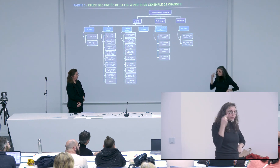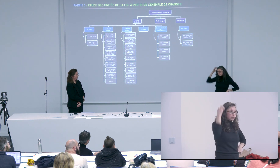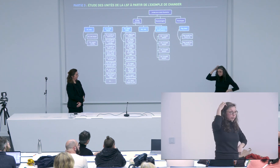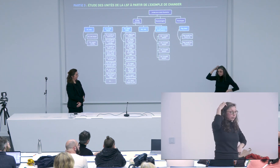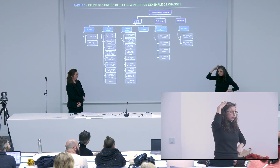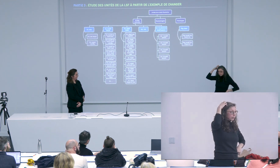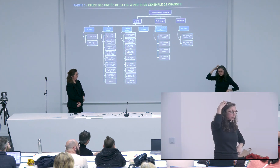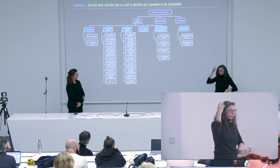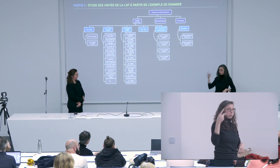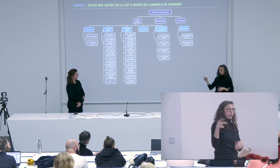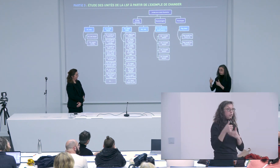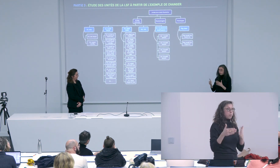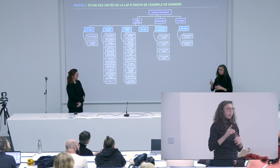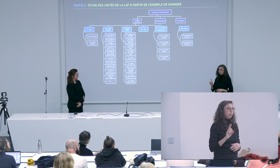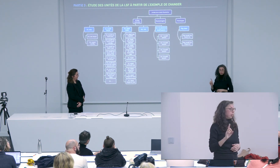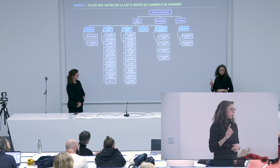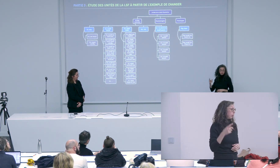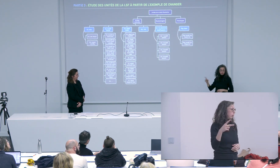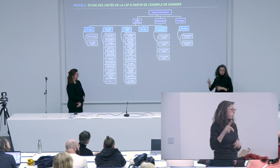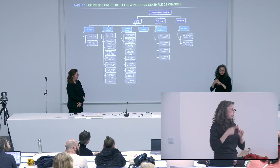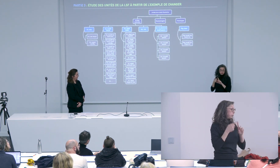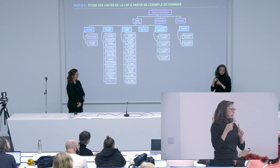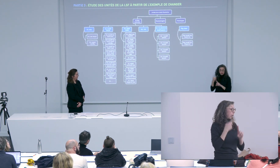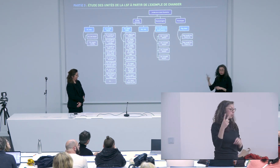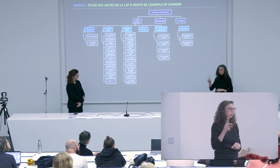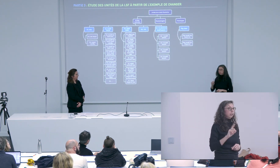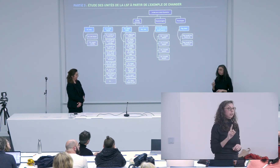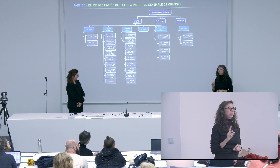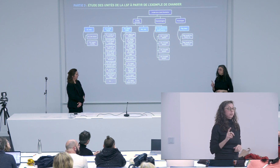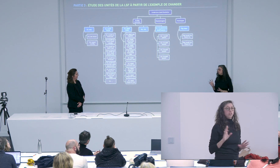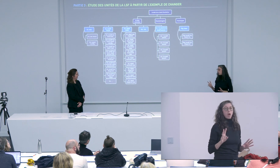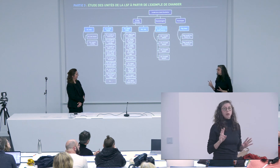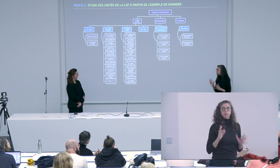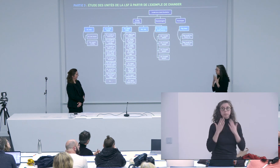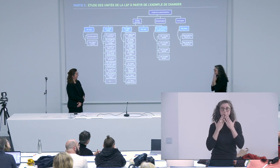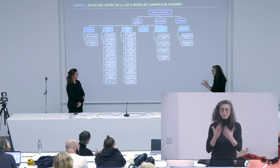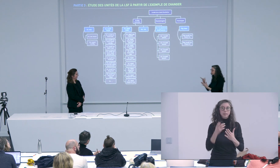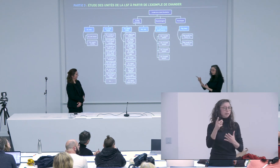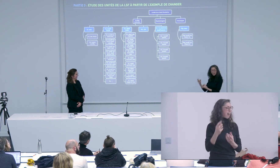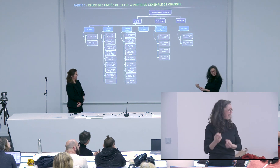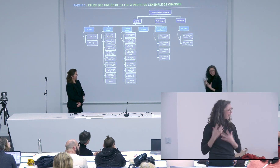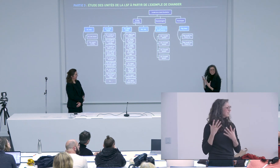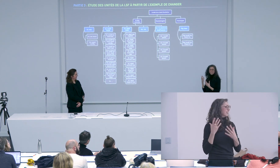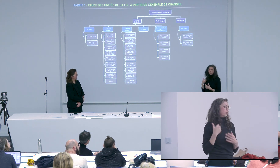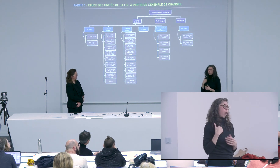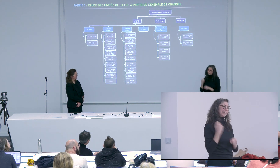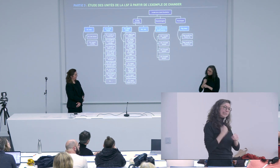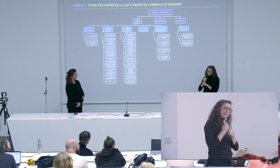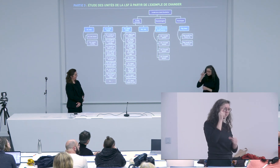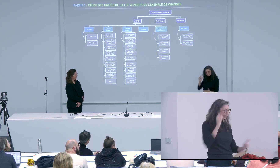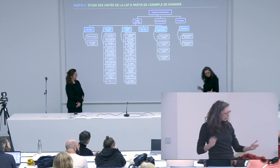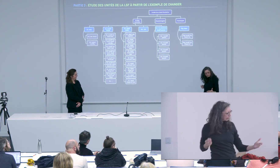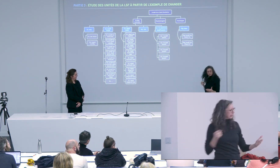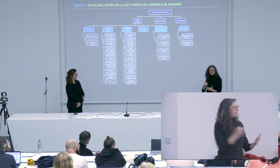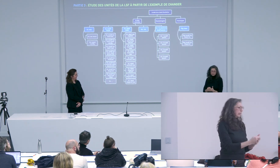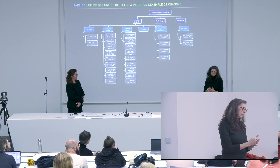et j'avais vraiment envie de travailler là dessus au départ Marianne a dit mais c'est pas mon domaine je ne suis pas spécialiste de ce champ là donc merci merci beaucoup